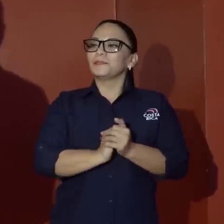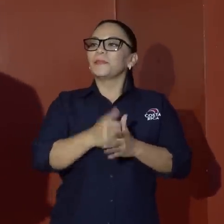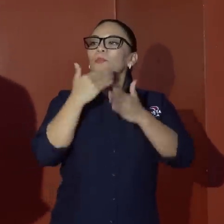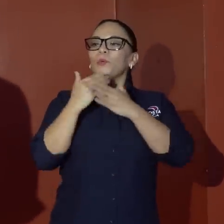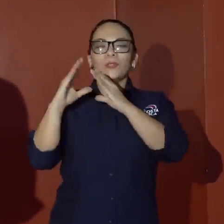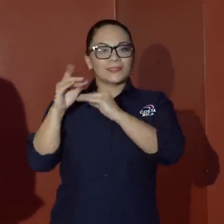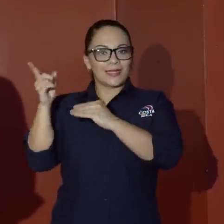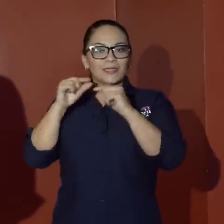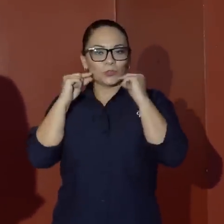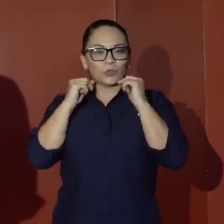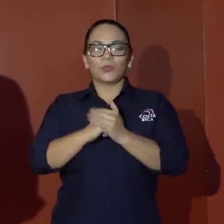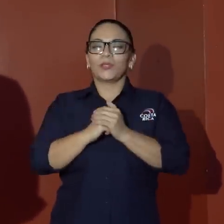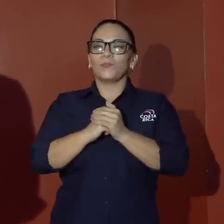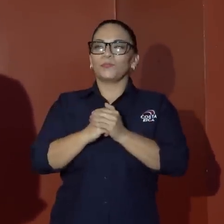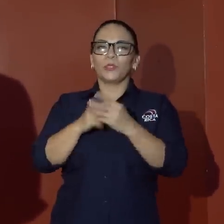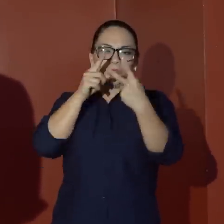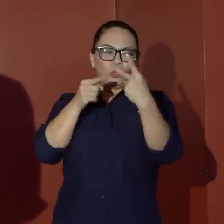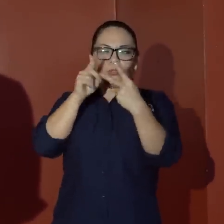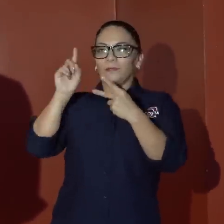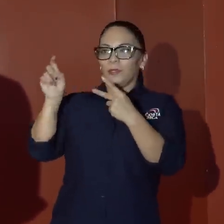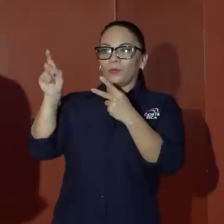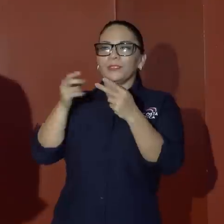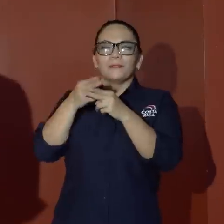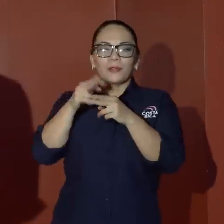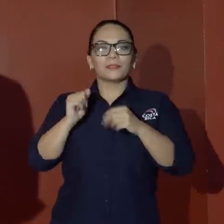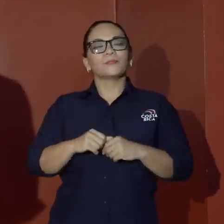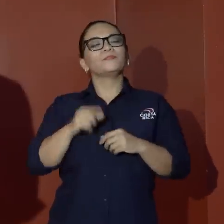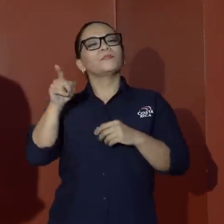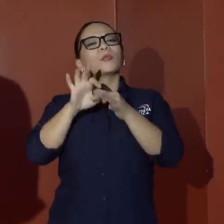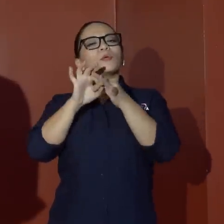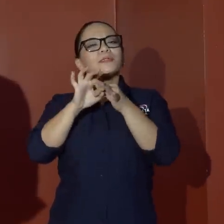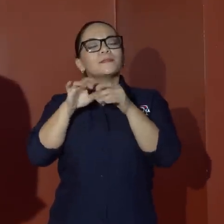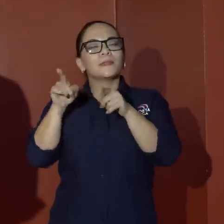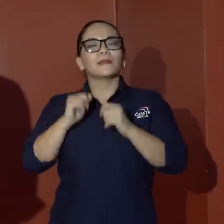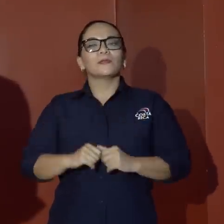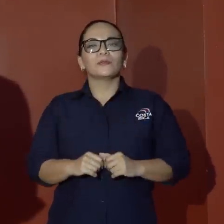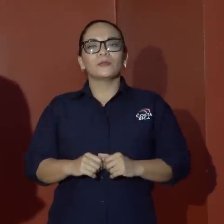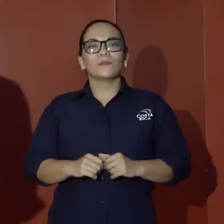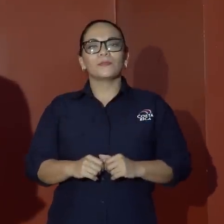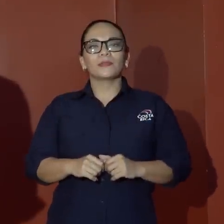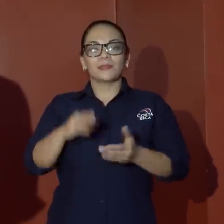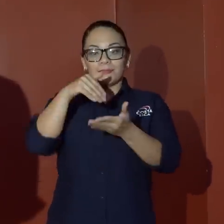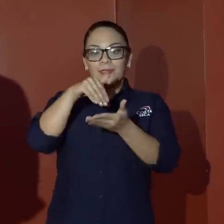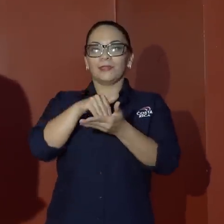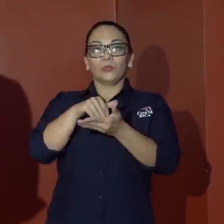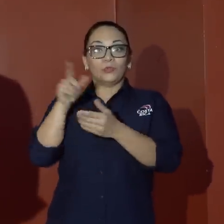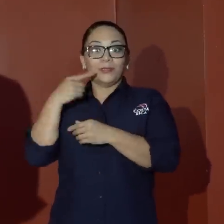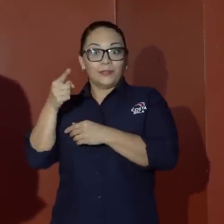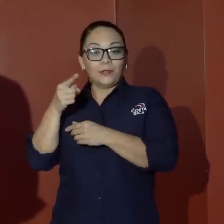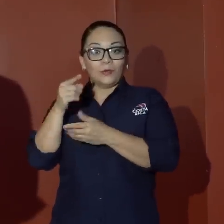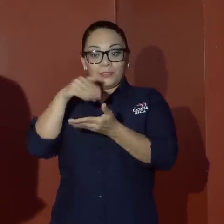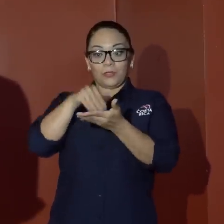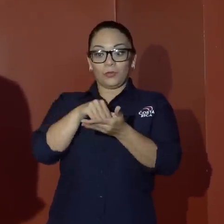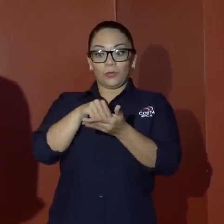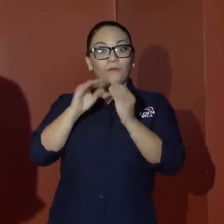Buenas tardes, don Rodrigo. Serían dos consultitas breves. Con respecto al centro que ahora usted mencionaba, el Centro de